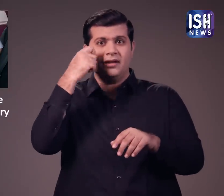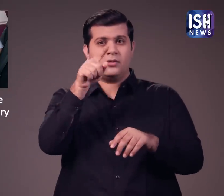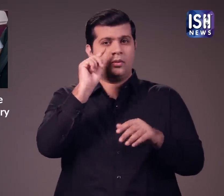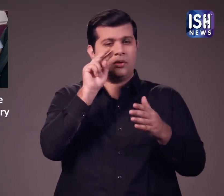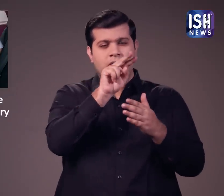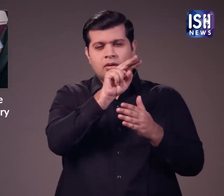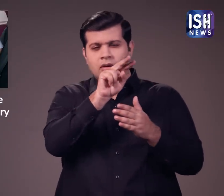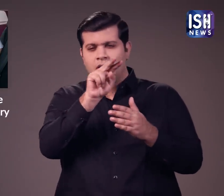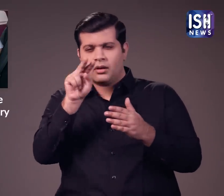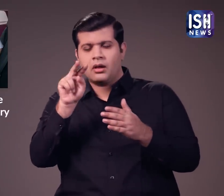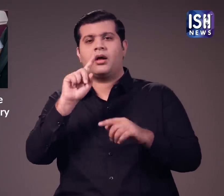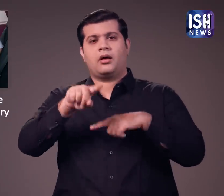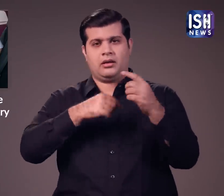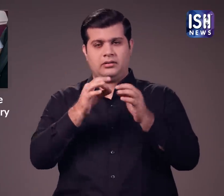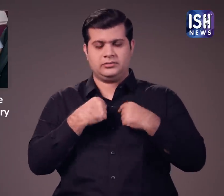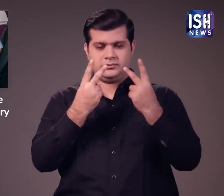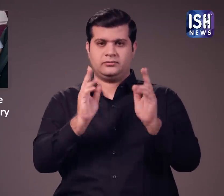है इस वीडियो को देखे और मैं आपको समझाओंगा